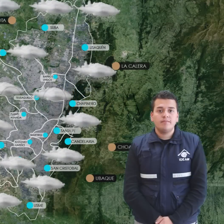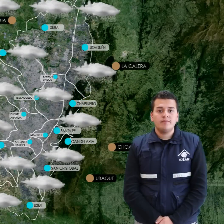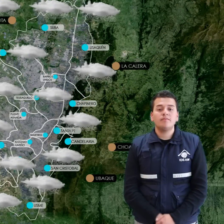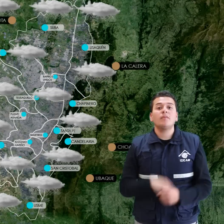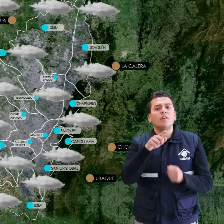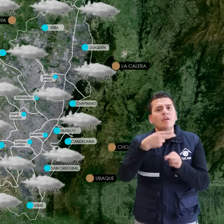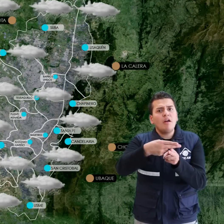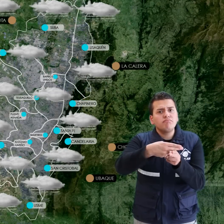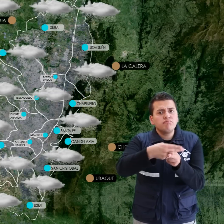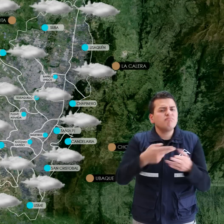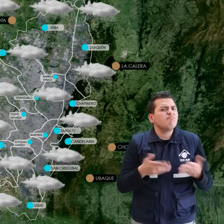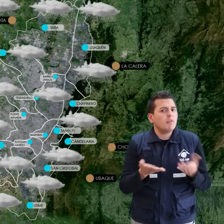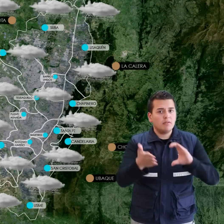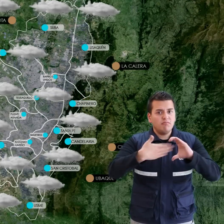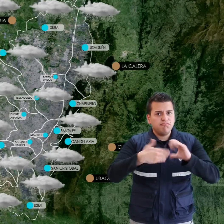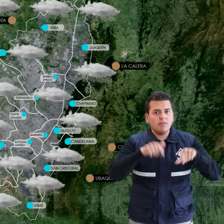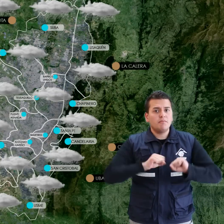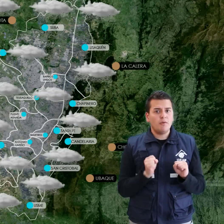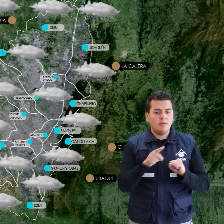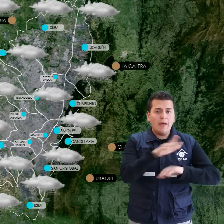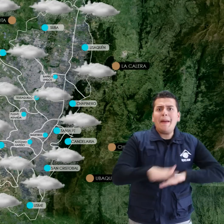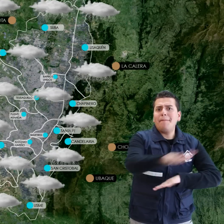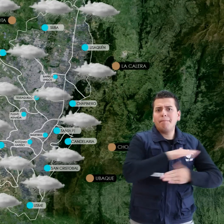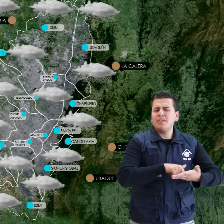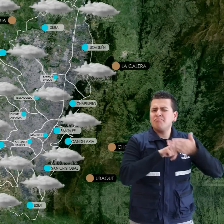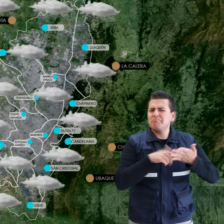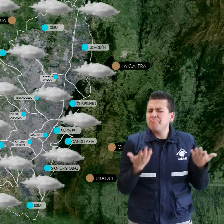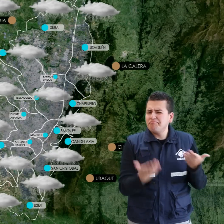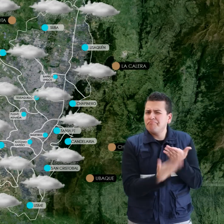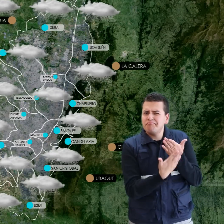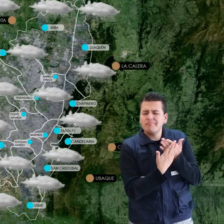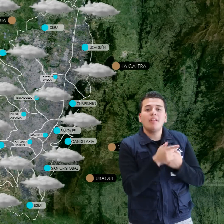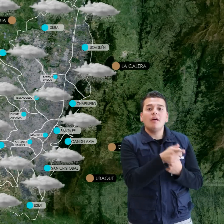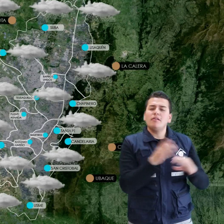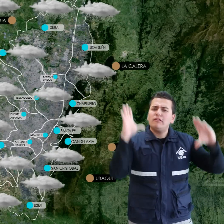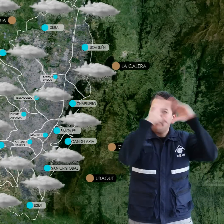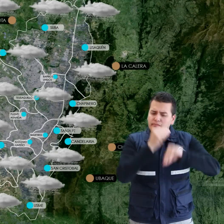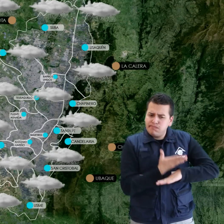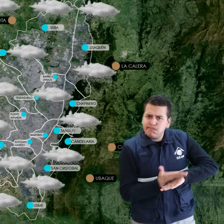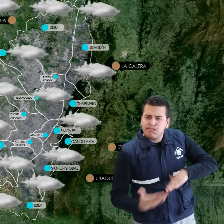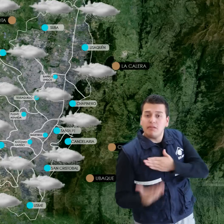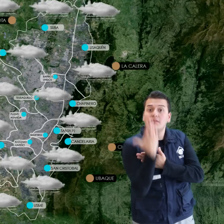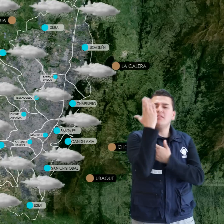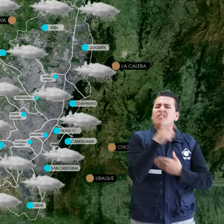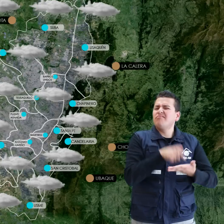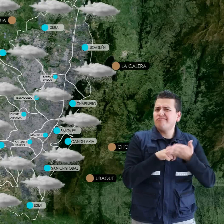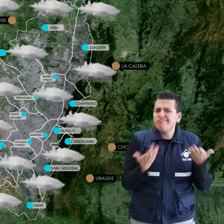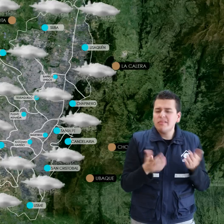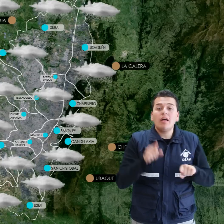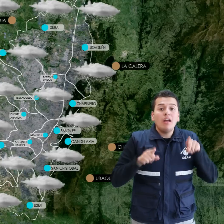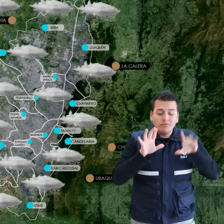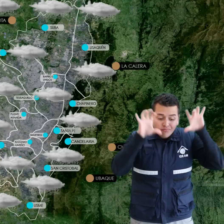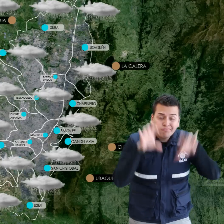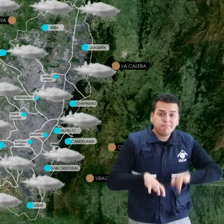El pronóstico para la ciudad de Bogotá y para la sabana nos indica que en el transcurso de la noche y madrugada se presentarán algunas